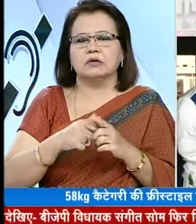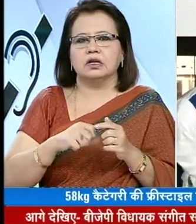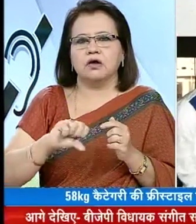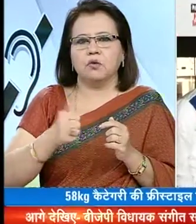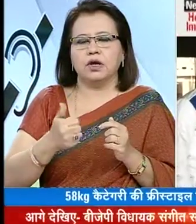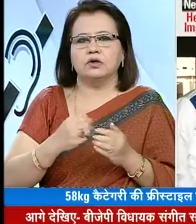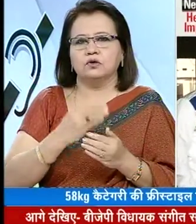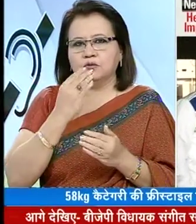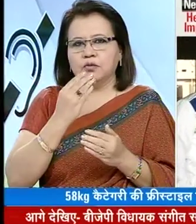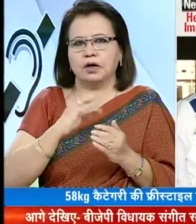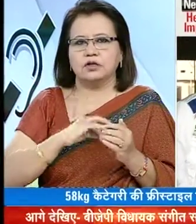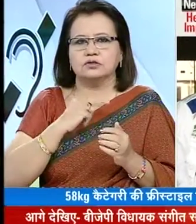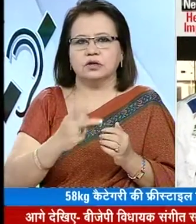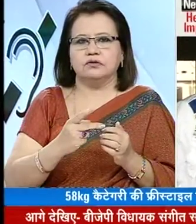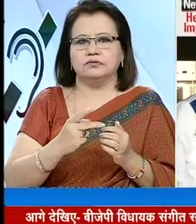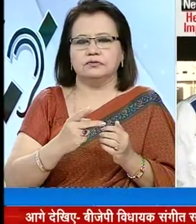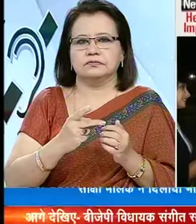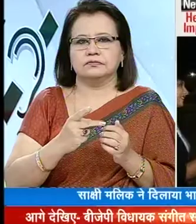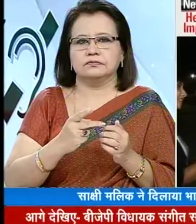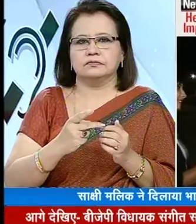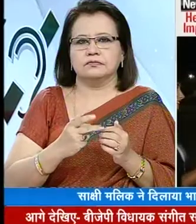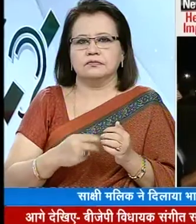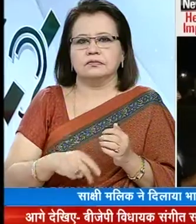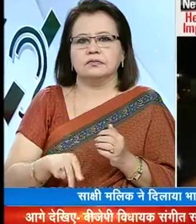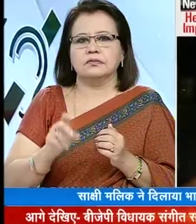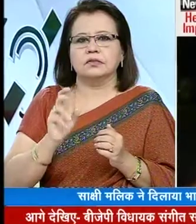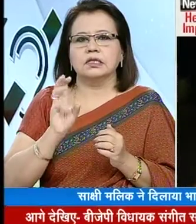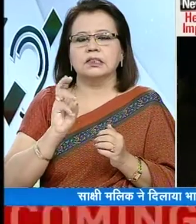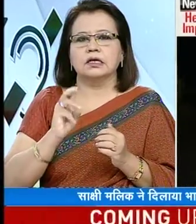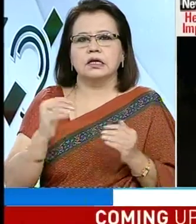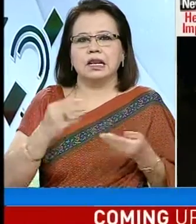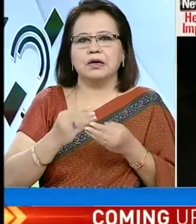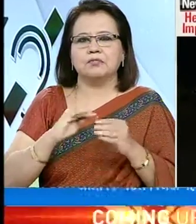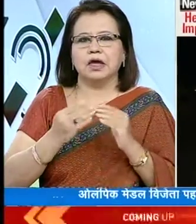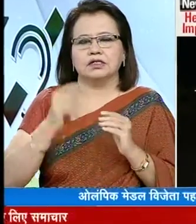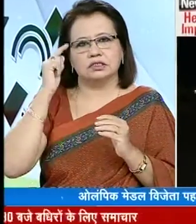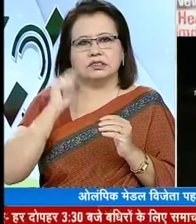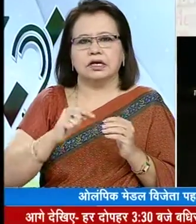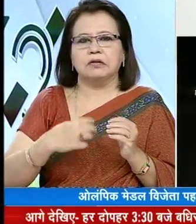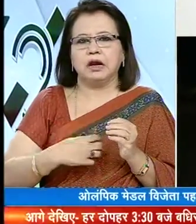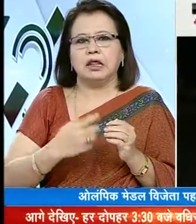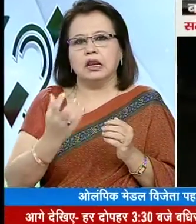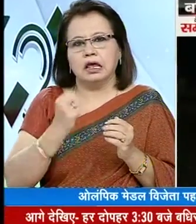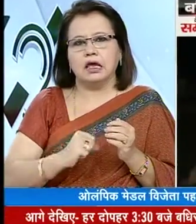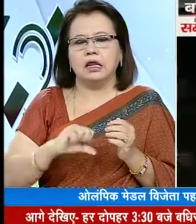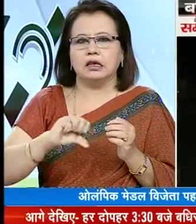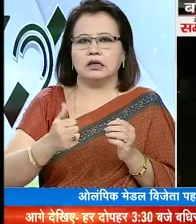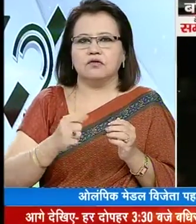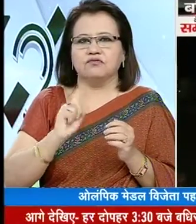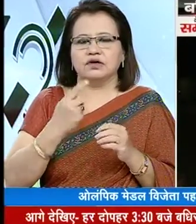जीतने पर बदाई थी थर्ड के लिए मैच था वही डिसाइडेबल था कि मैडल है या नहीं है तो मैं फस्ट राण में 5-0